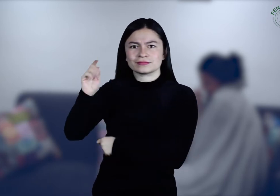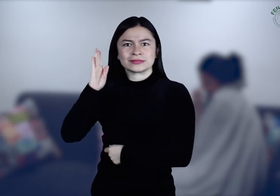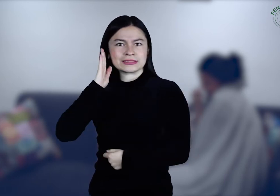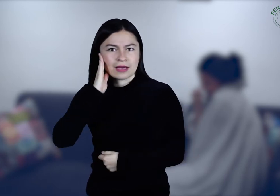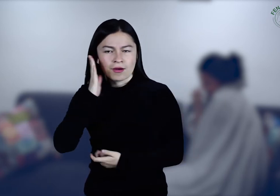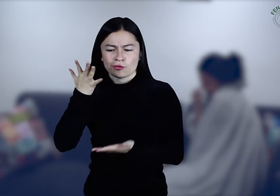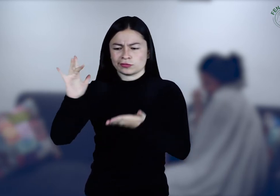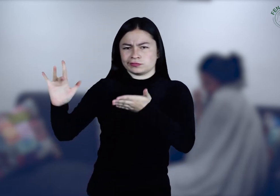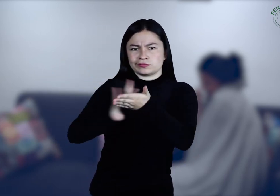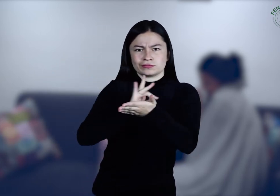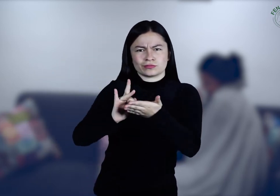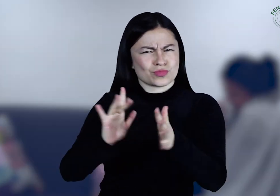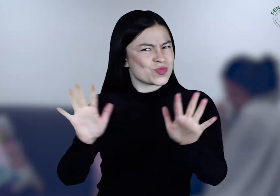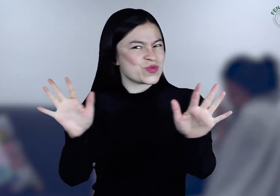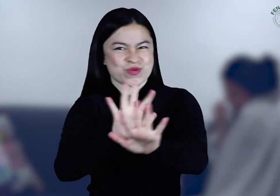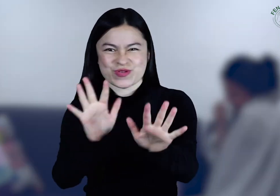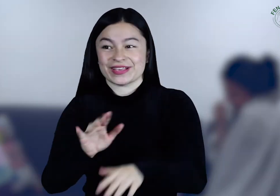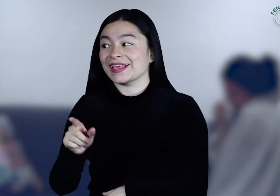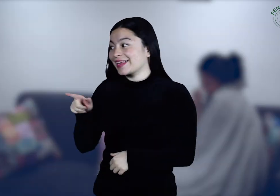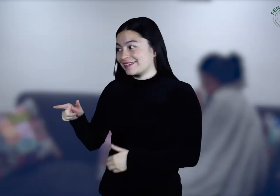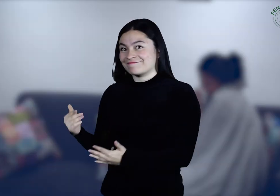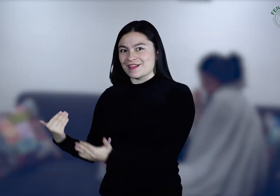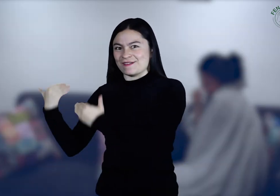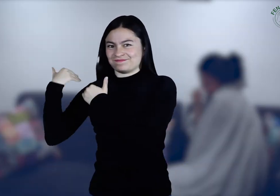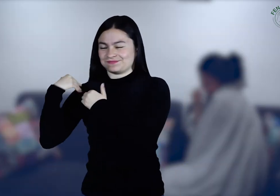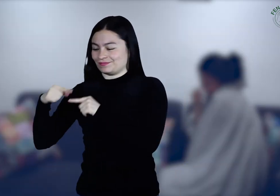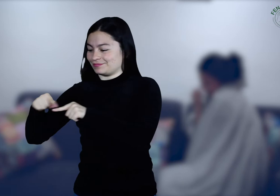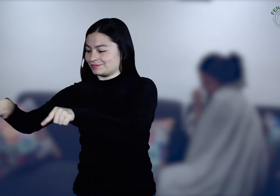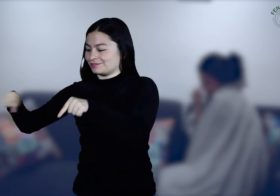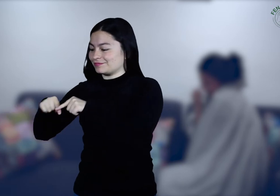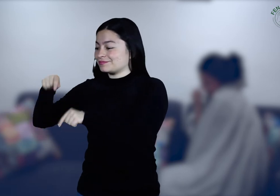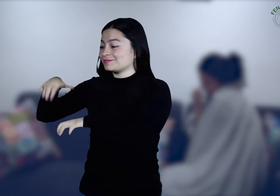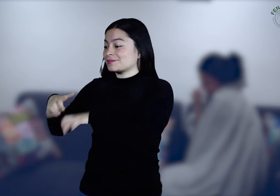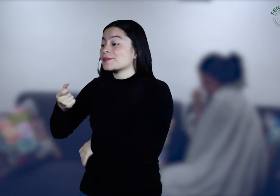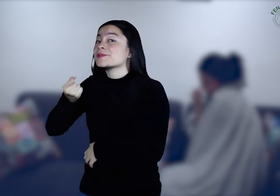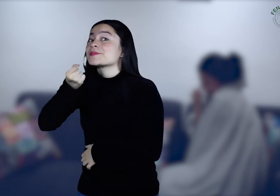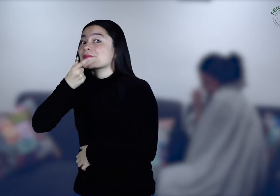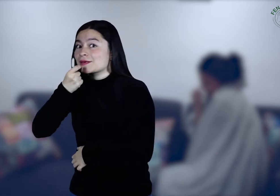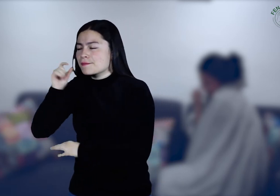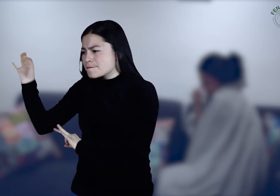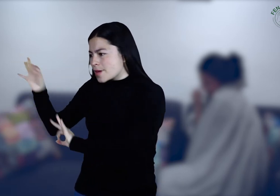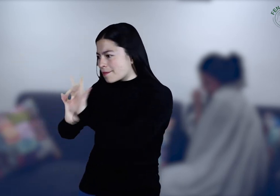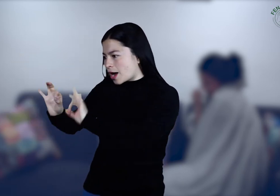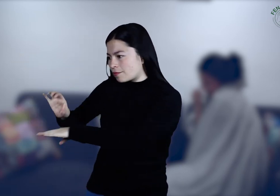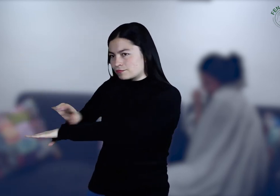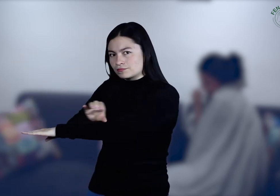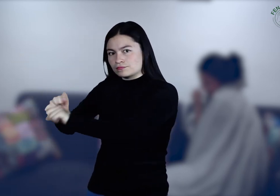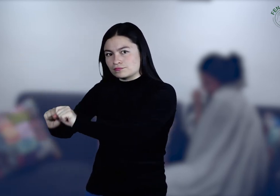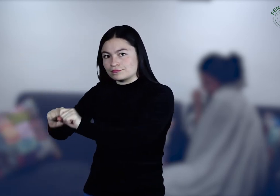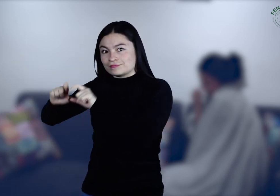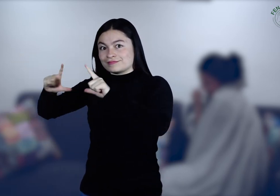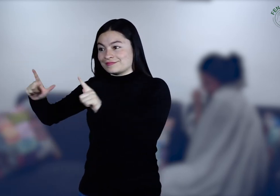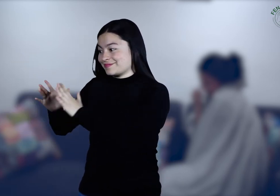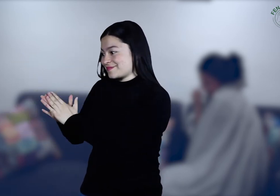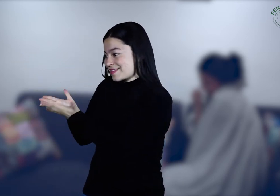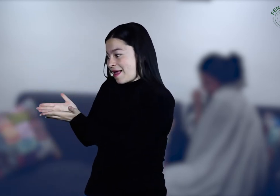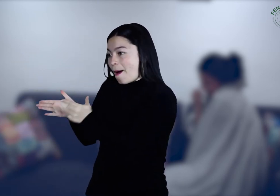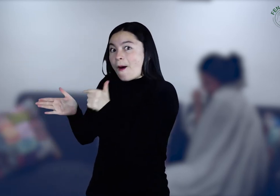sorda, no debes llevar ningún dispositivo móvil. Estas entidades se encargarán de disponer en sus oficinas de Servir, el